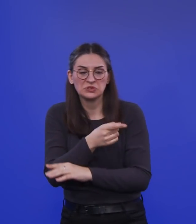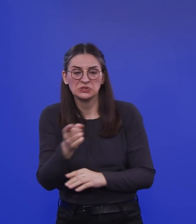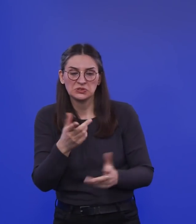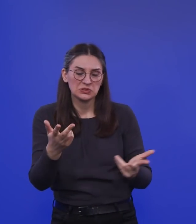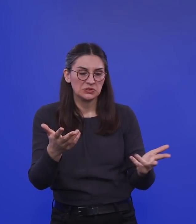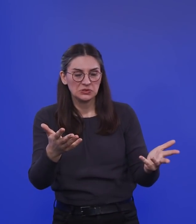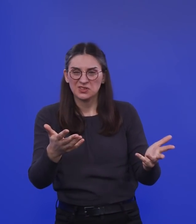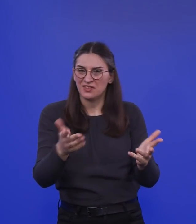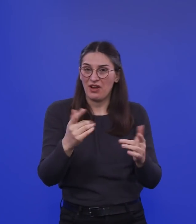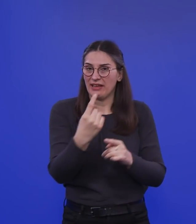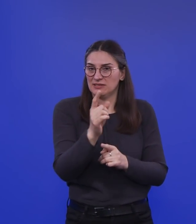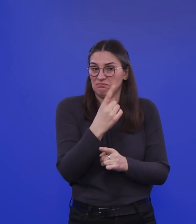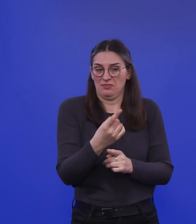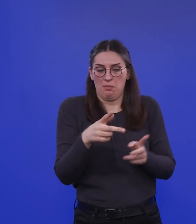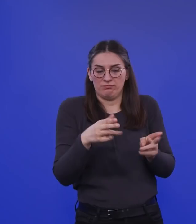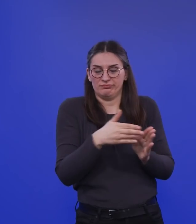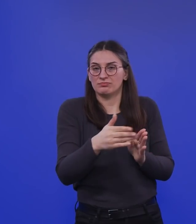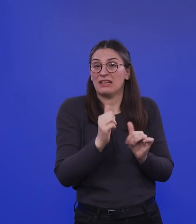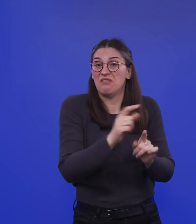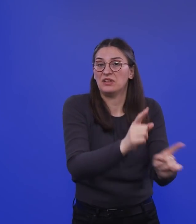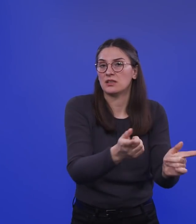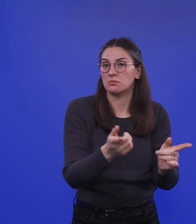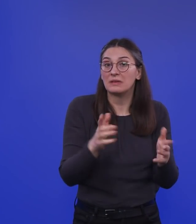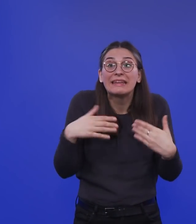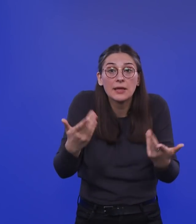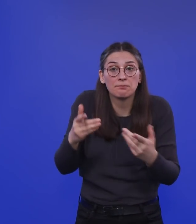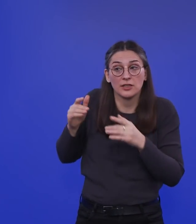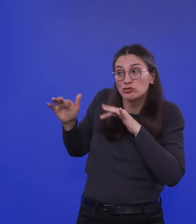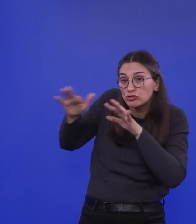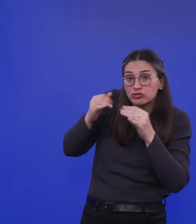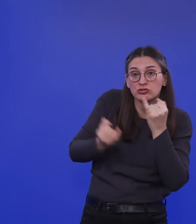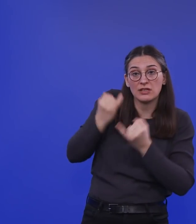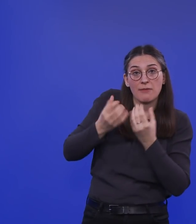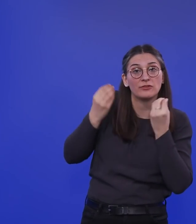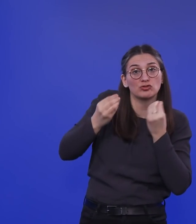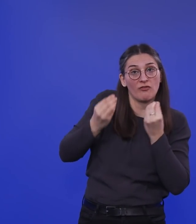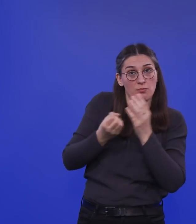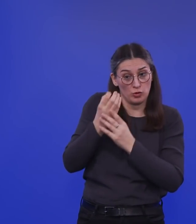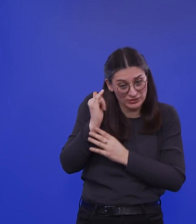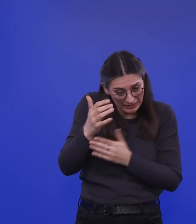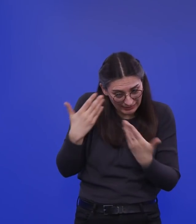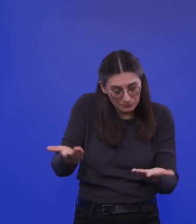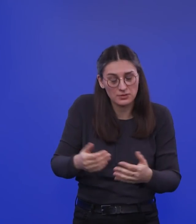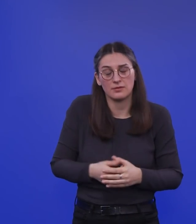nichts taugen. Also so etwas erlebt man immer bei der Impfstoffproduktion. Aber dennoch ist das schon etwas